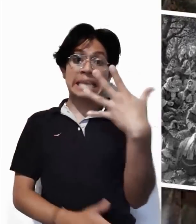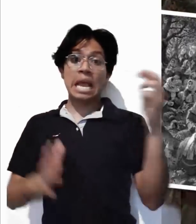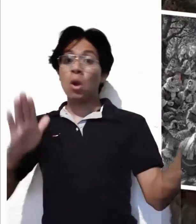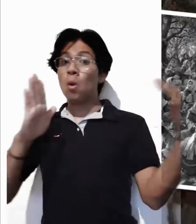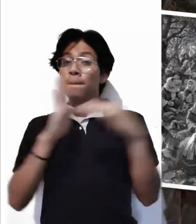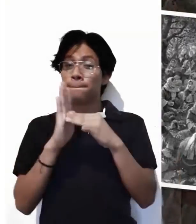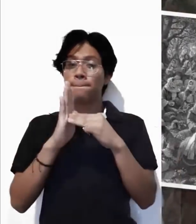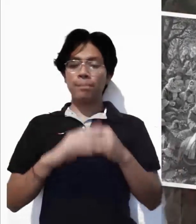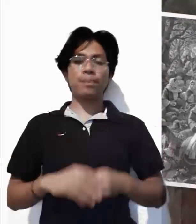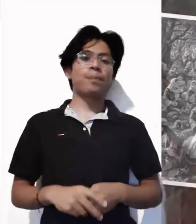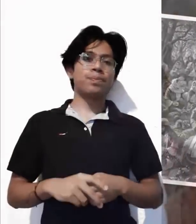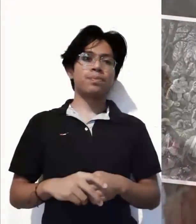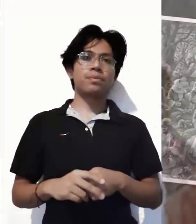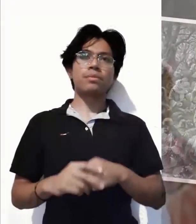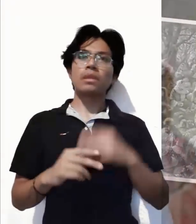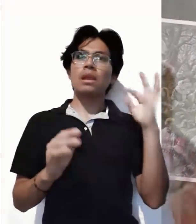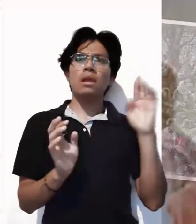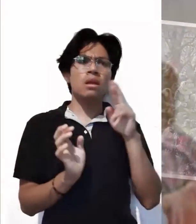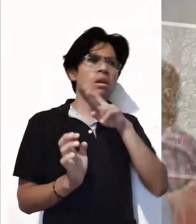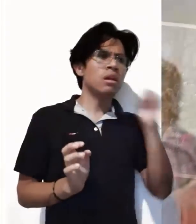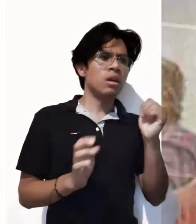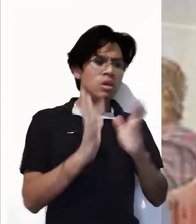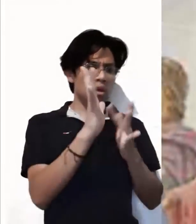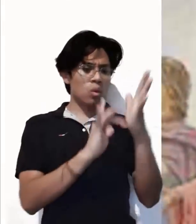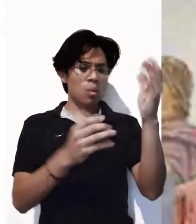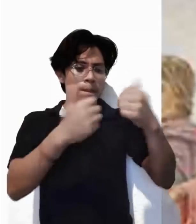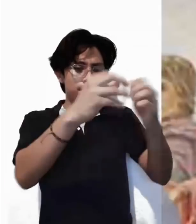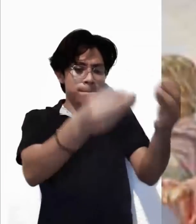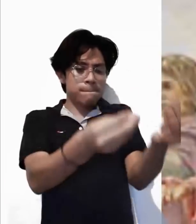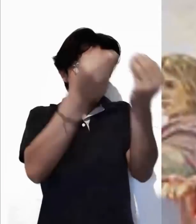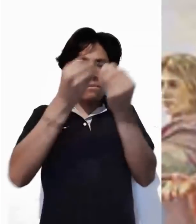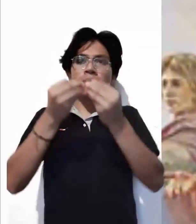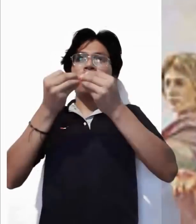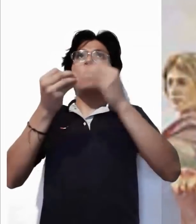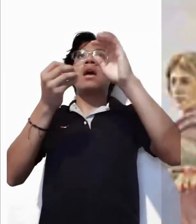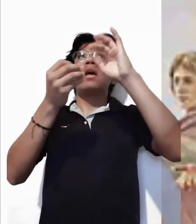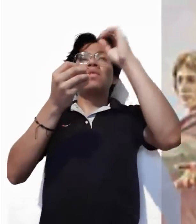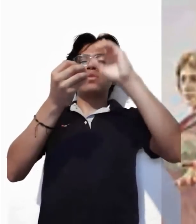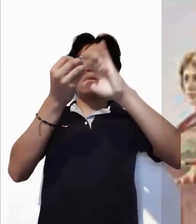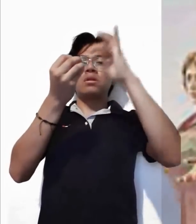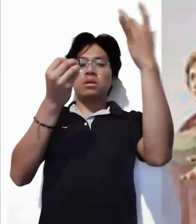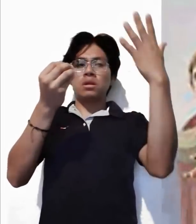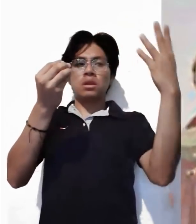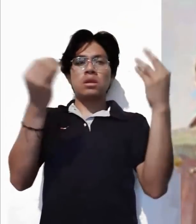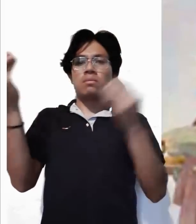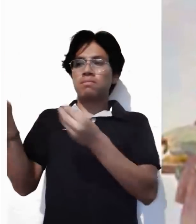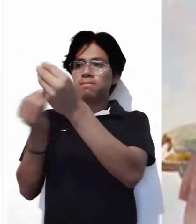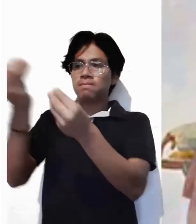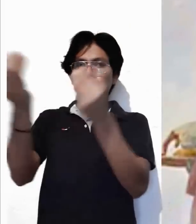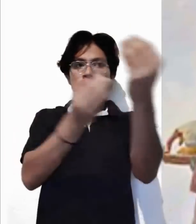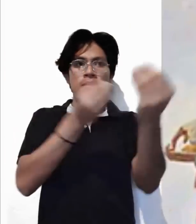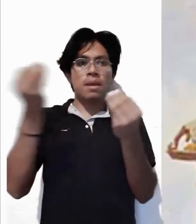unos cinco mil. Enseguida tomó Jesús los panes, y después de dar gracias a Dios, se los fue